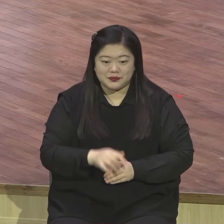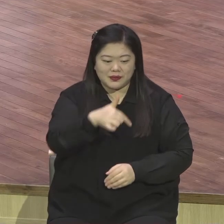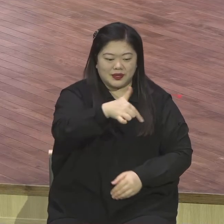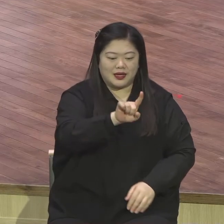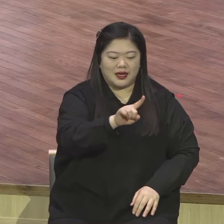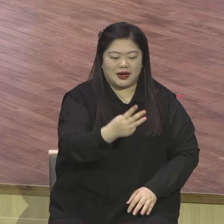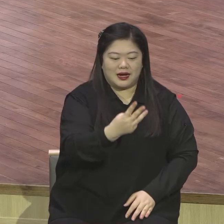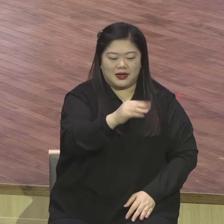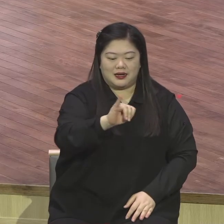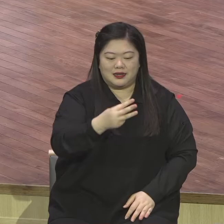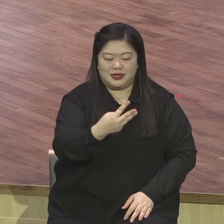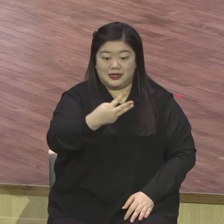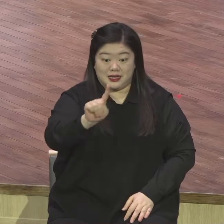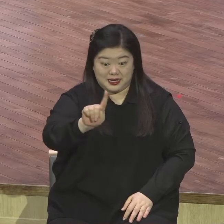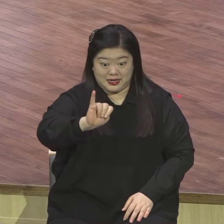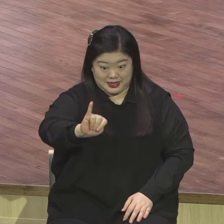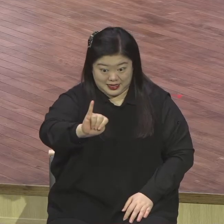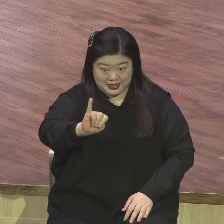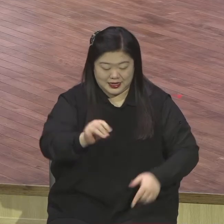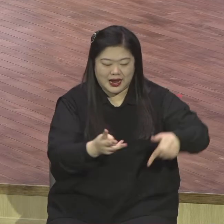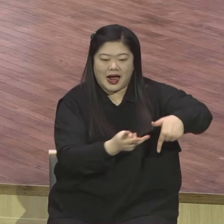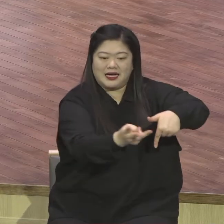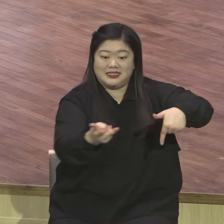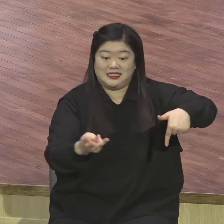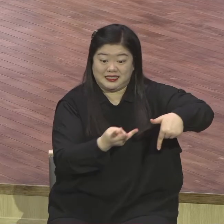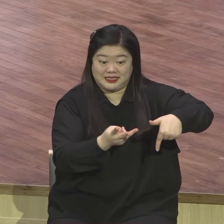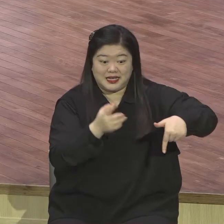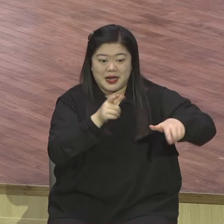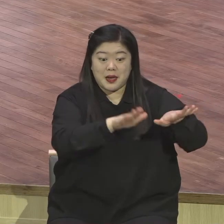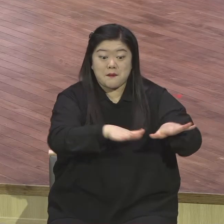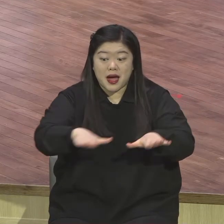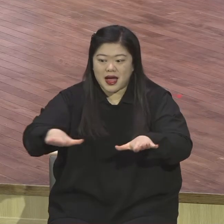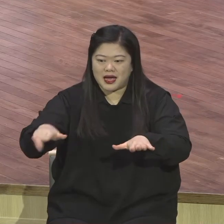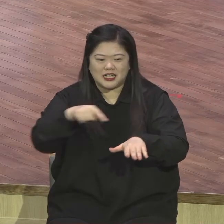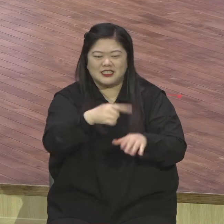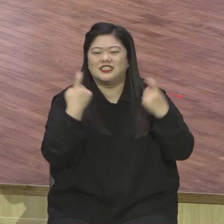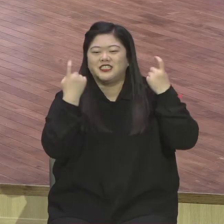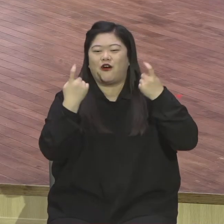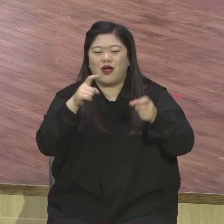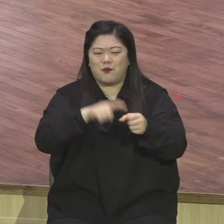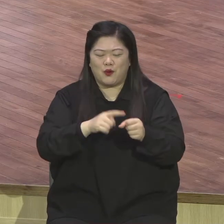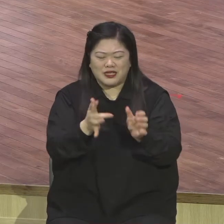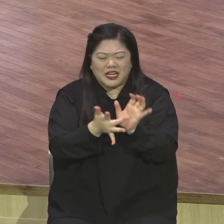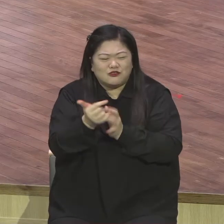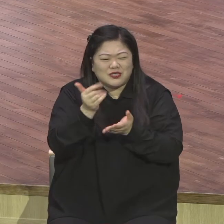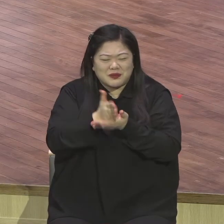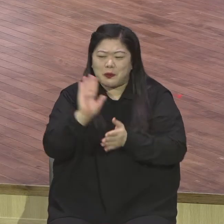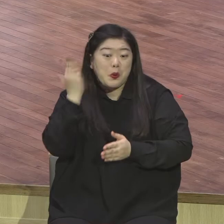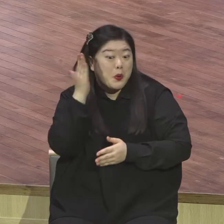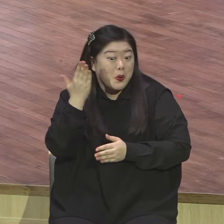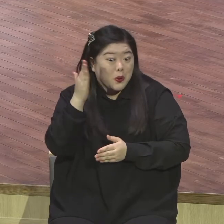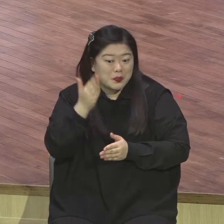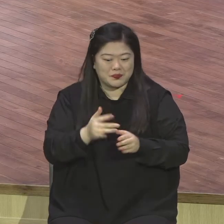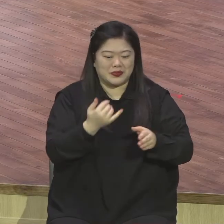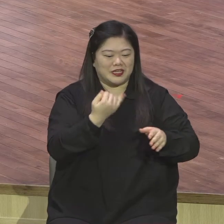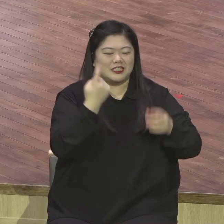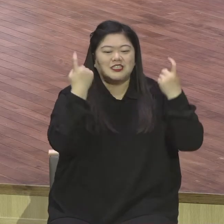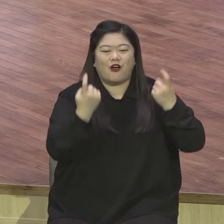그렇게 유람선을 타고 이제 성지 순례하던 어떤